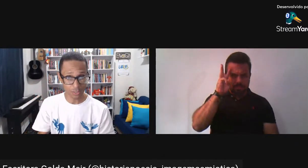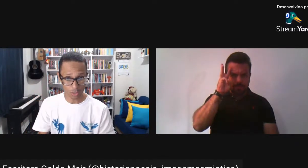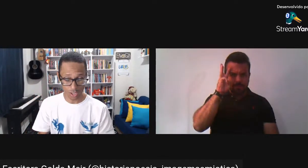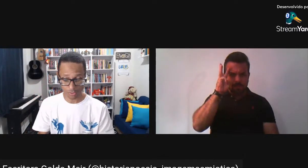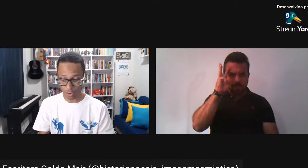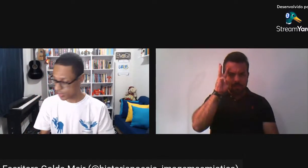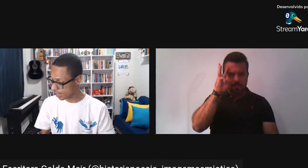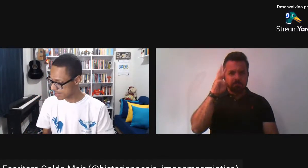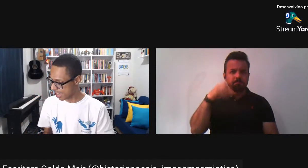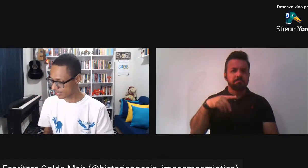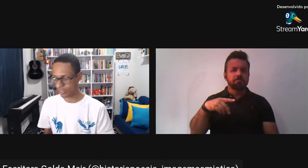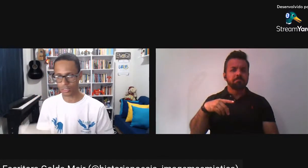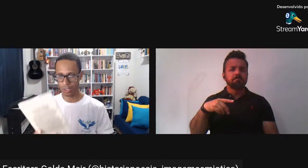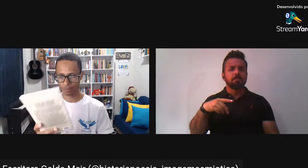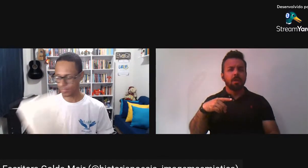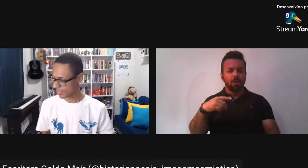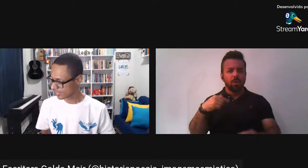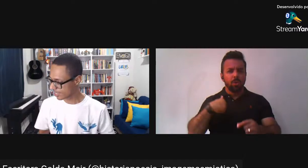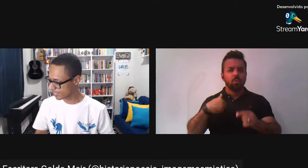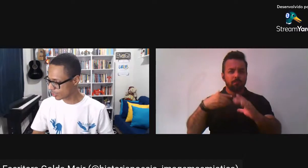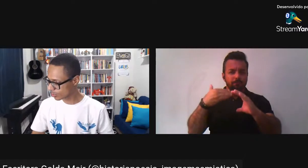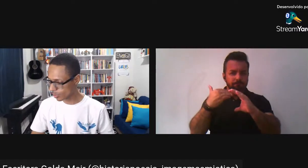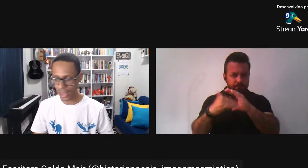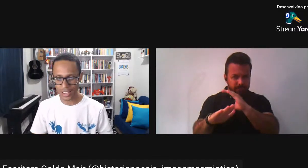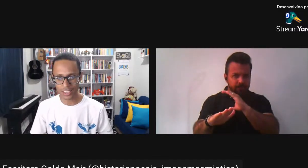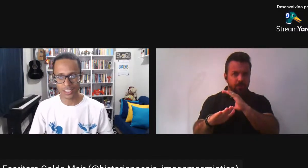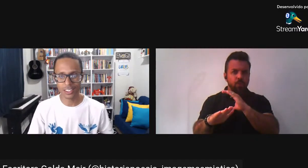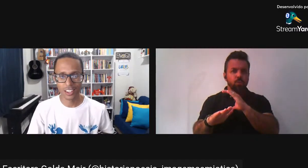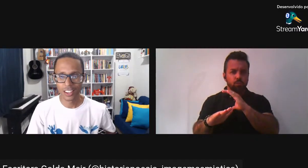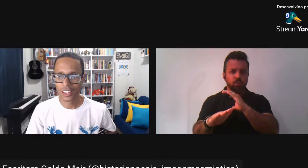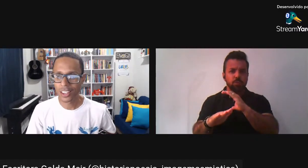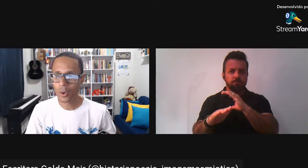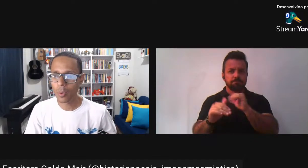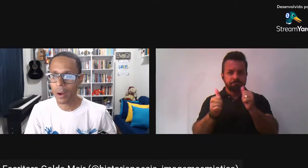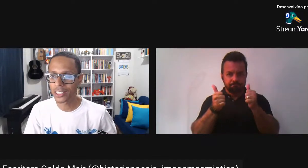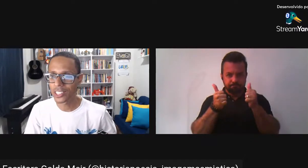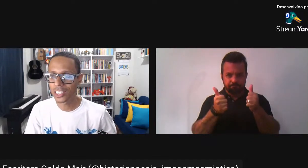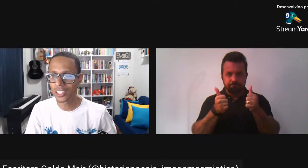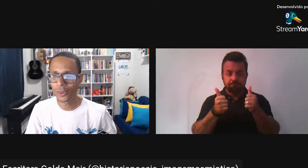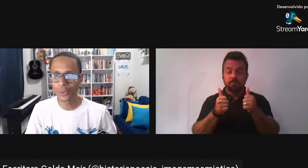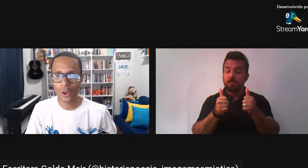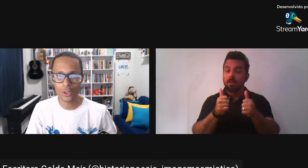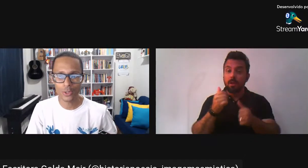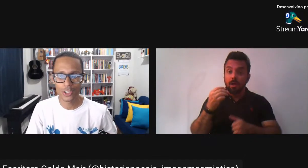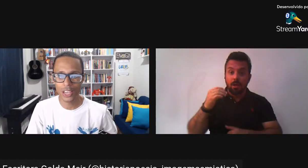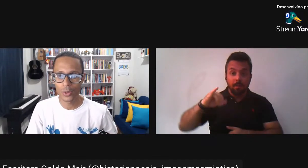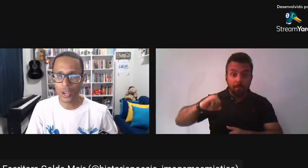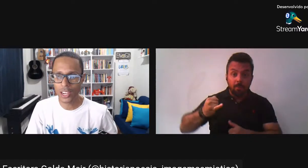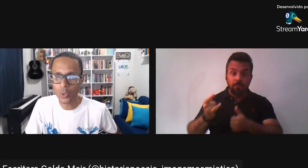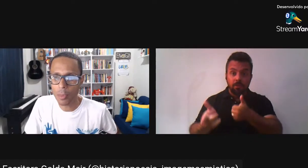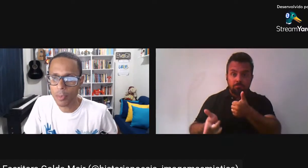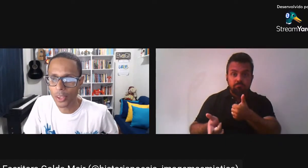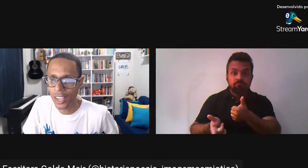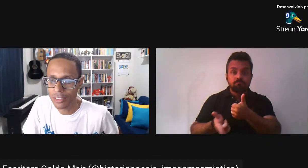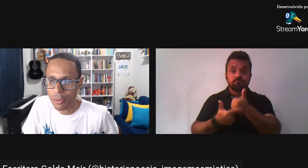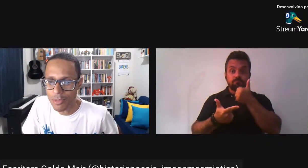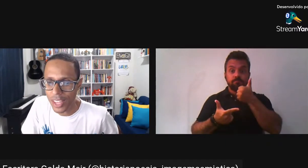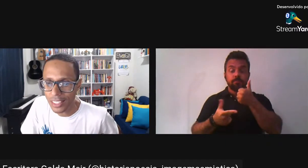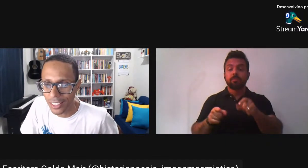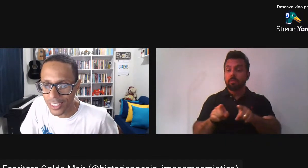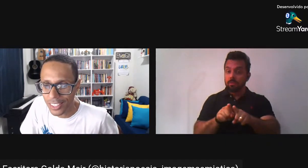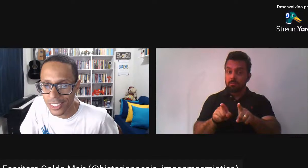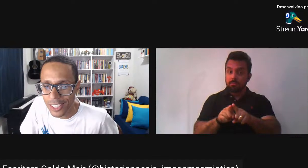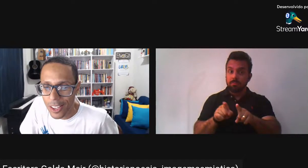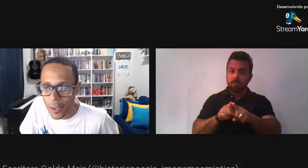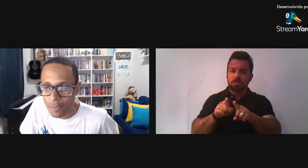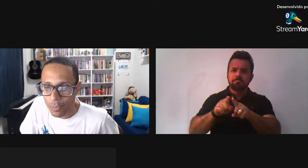Atrasados Já foram encaminhados Já deixe o seu like E compartilhe O nosso Dialogando com a Biblioteca Vamos